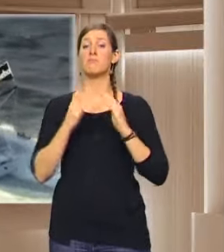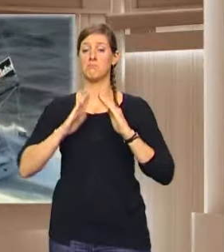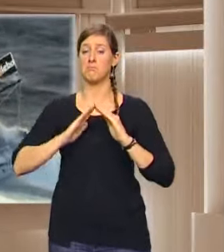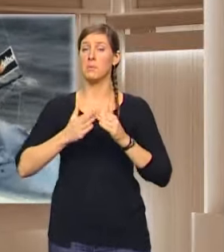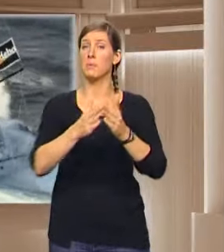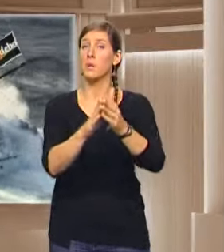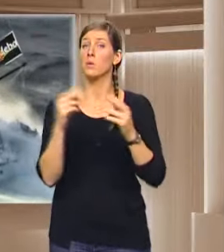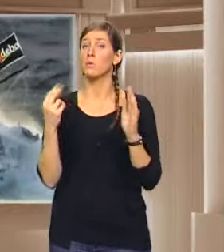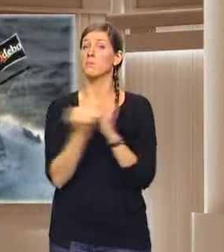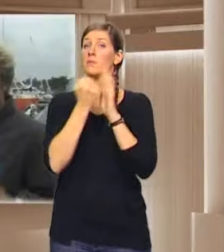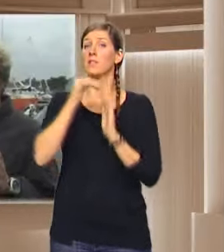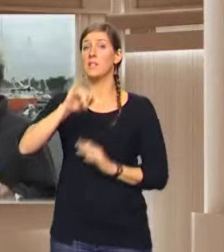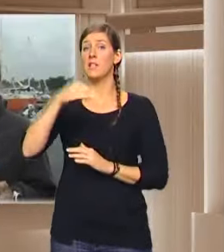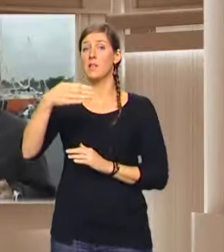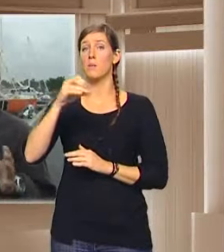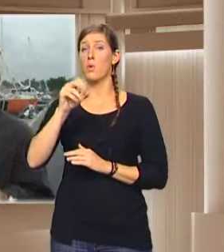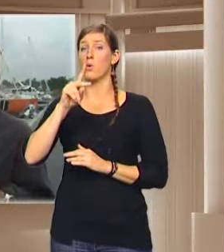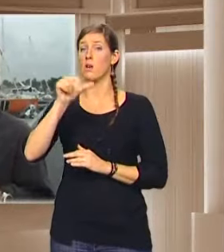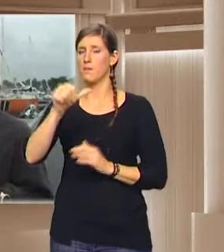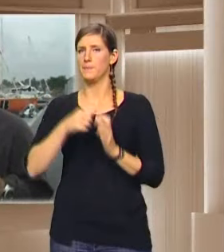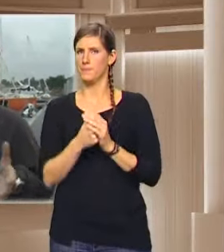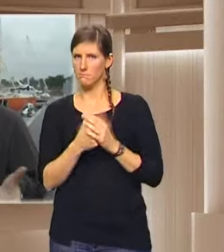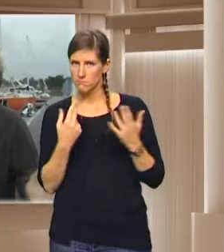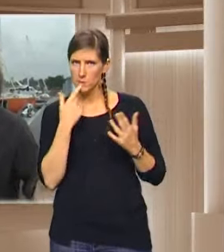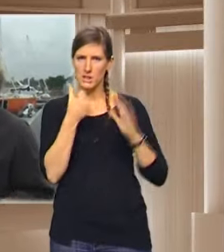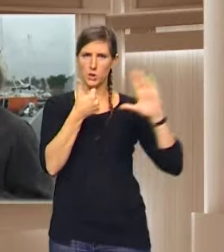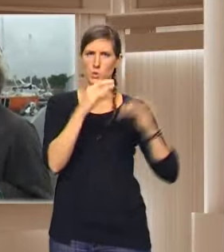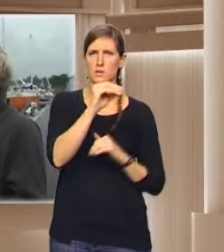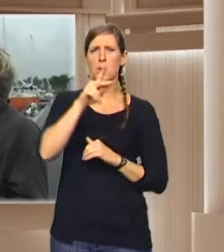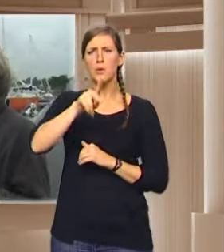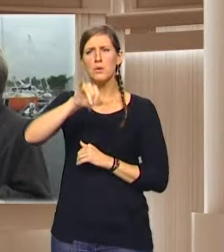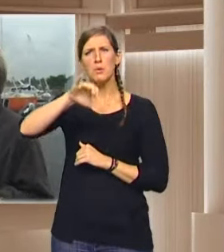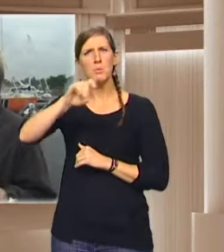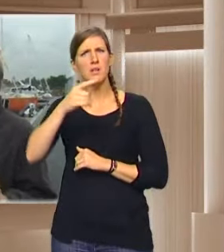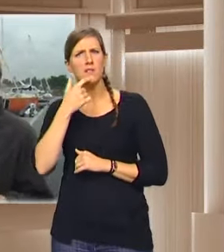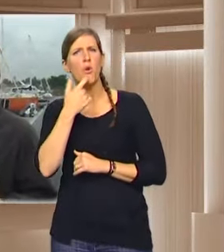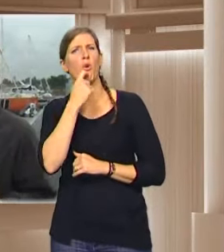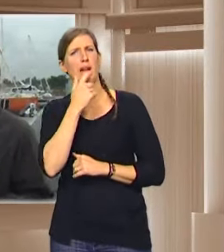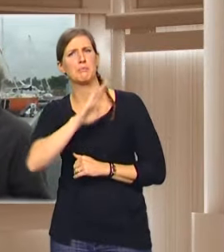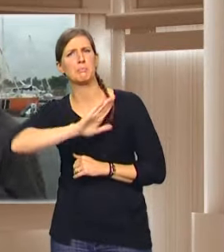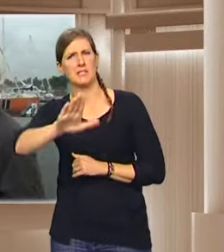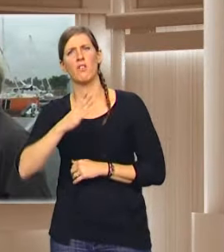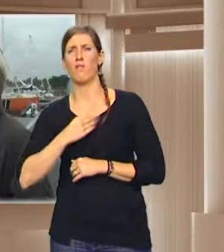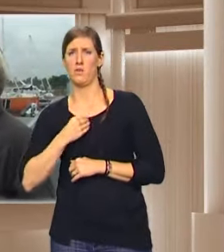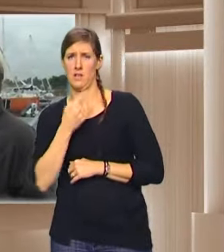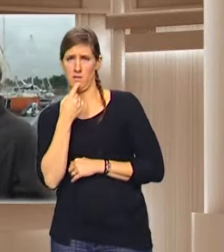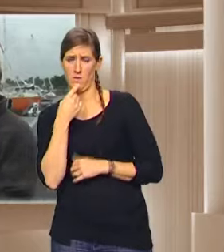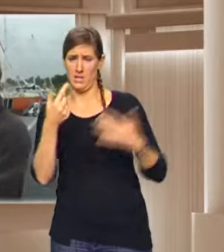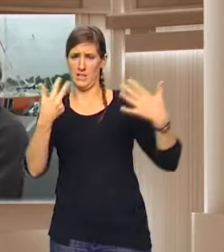Explication de texte. 60 pieds, c'est une taille de bateau. C'est les Anglais qu'on choisit. Donc c'est 18,28 m. C'est la longueur du bateau. Il faut